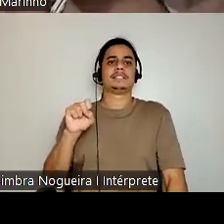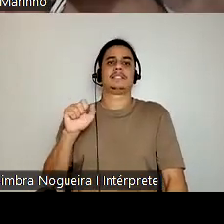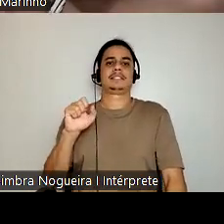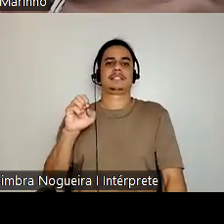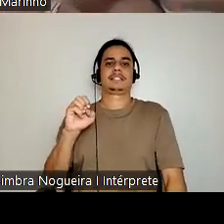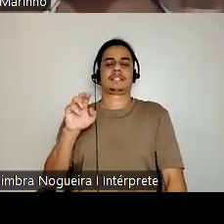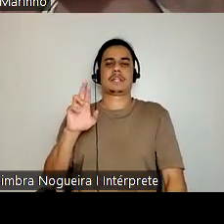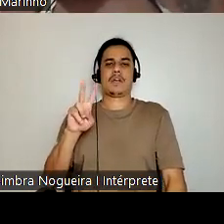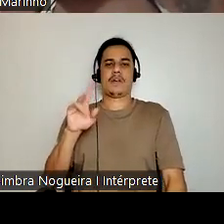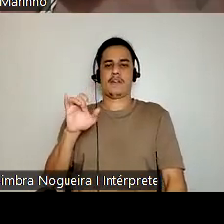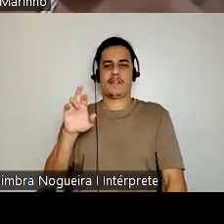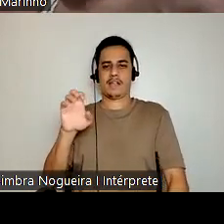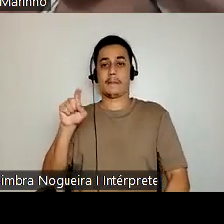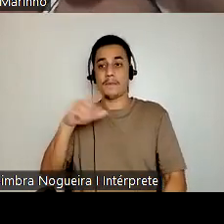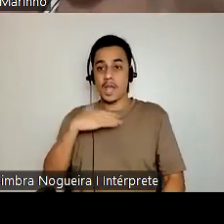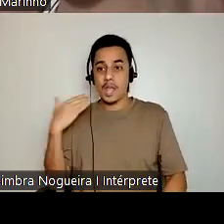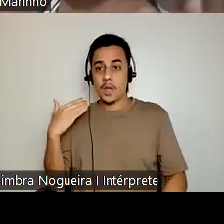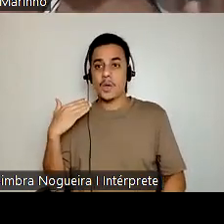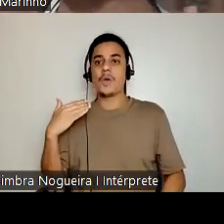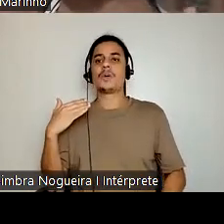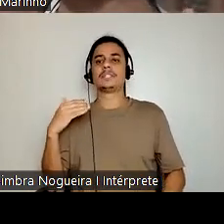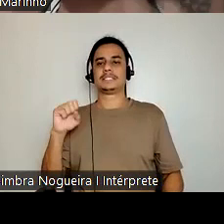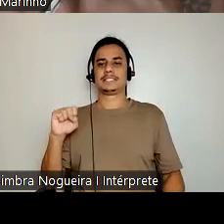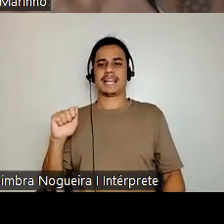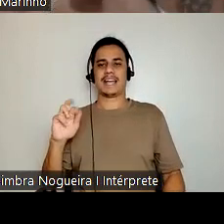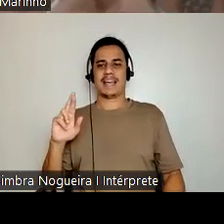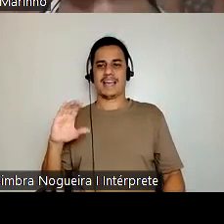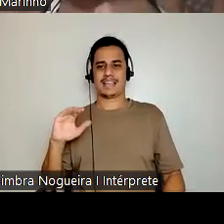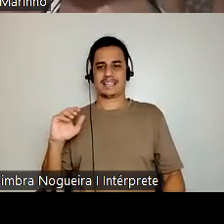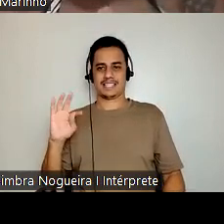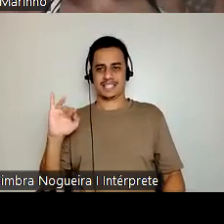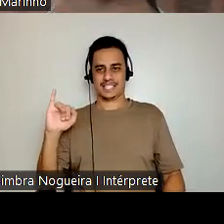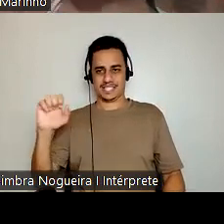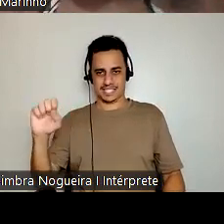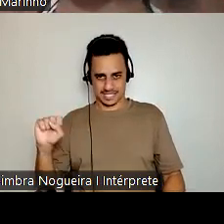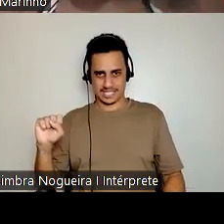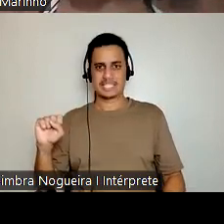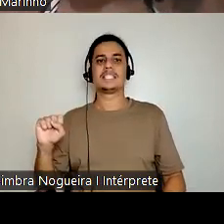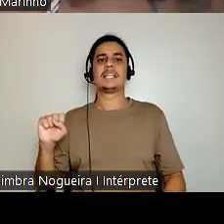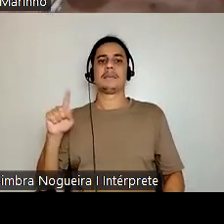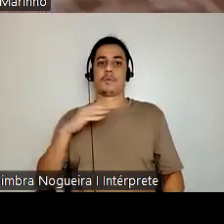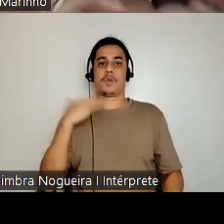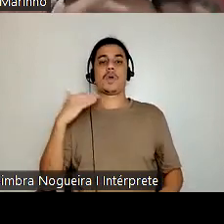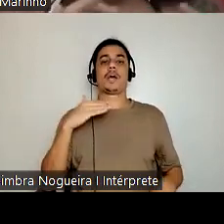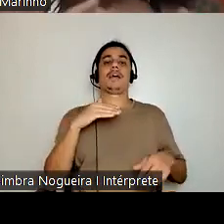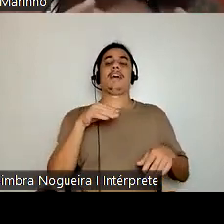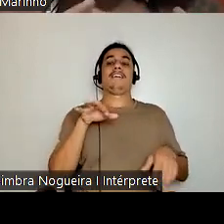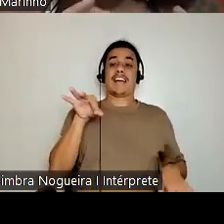cérebro e a vagina dela foram guardados em formol e ficaram expostos no museu em Paris até